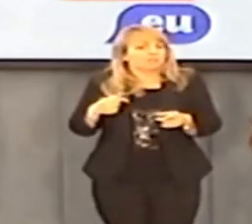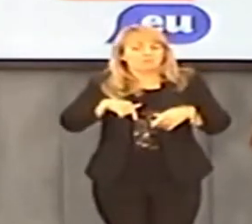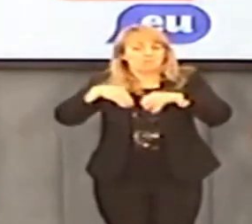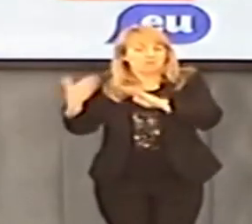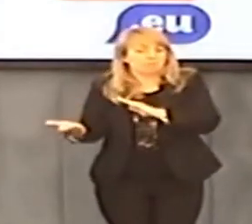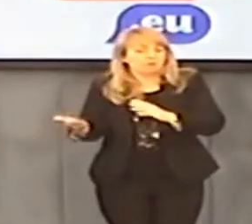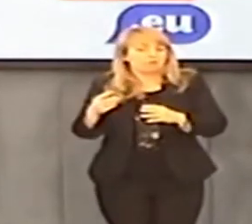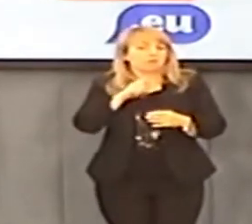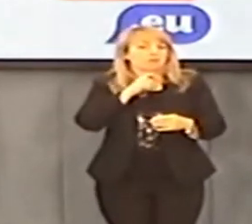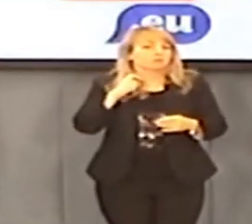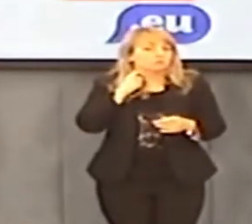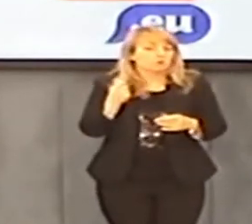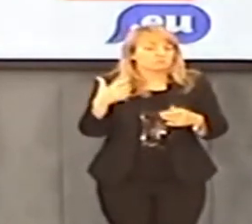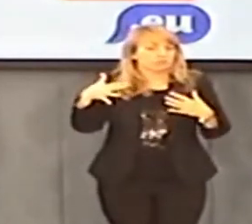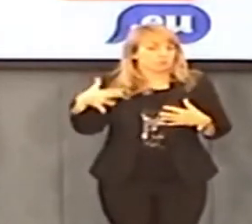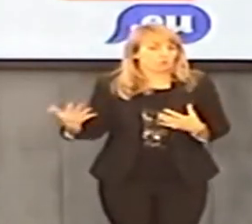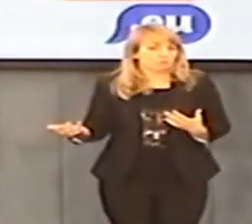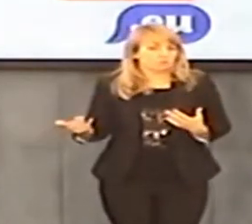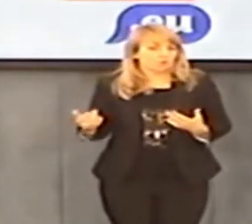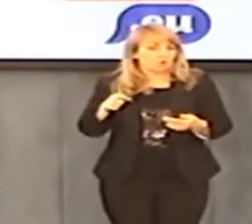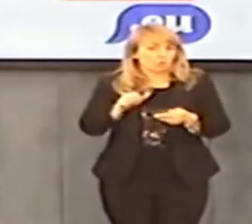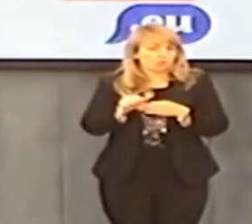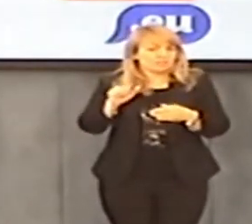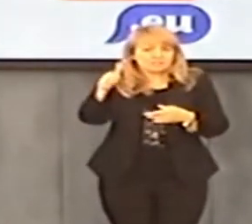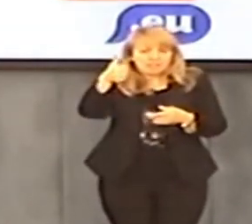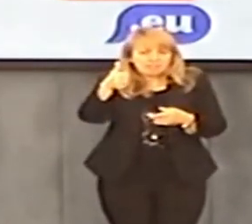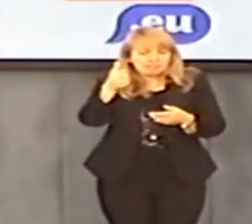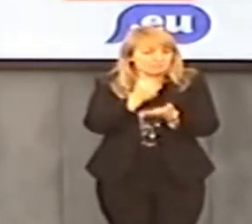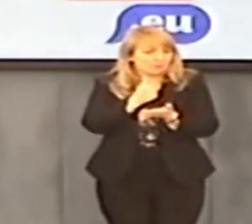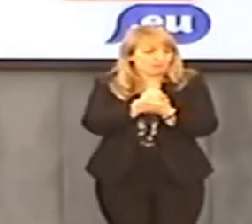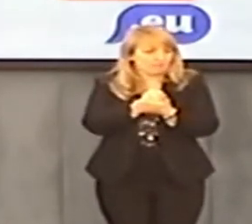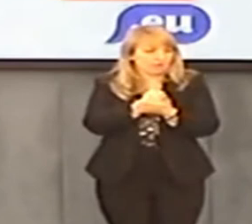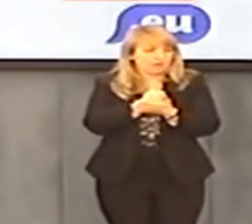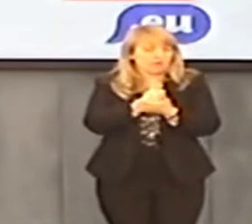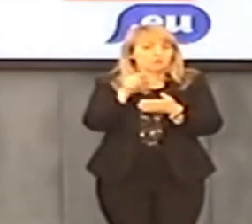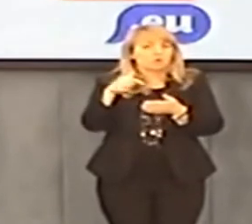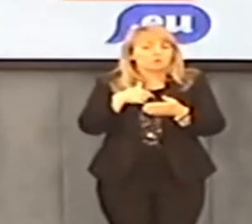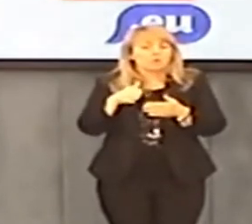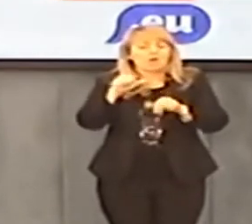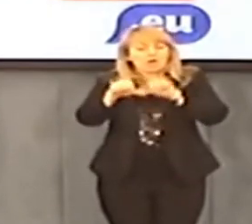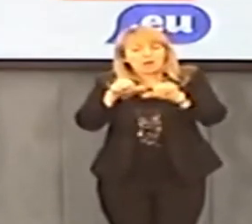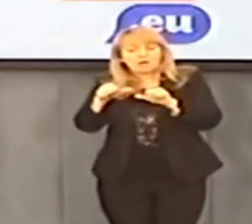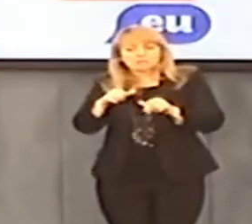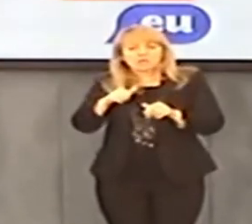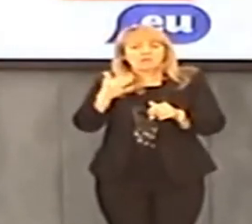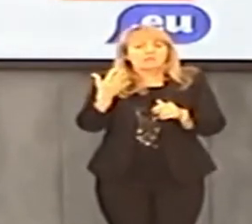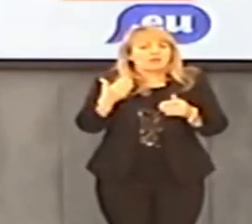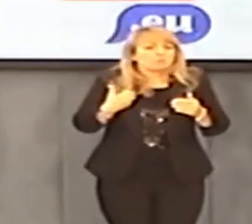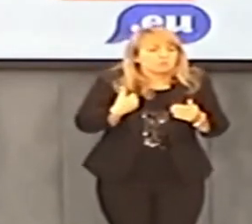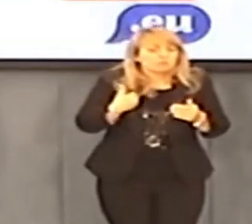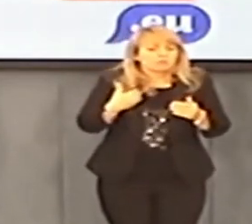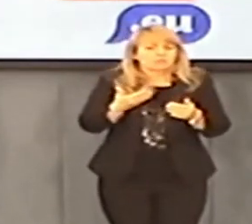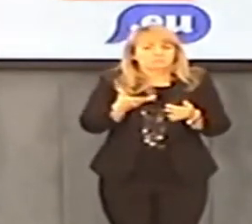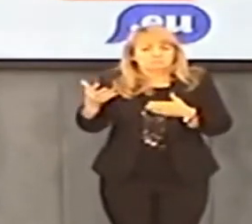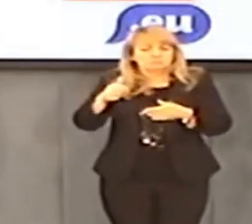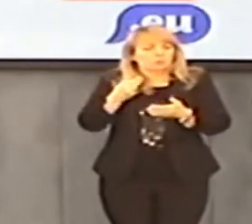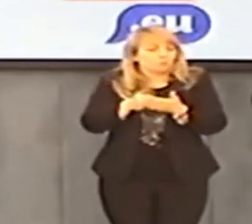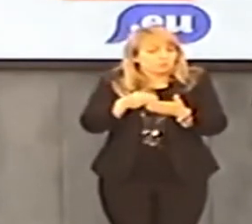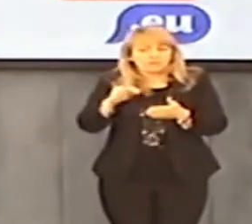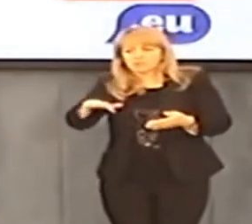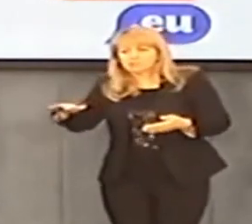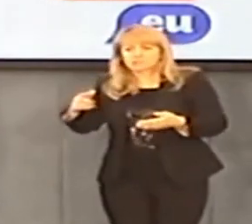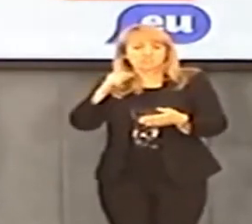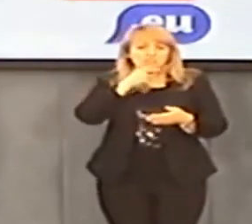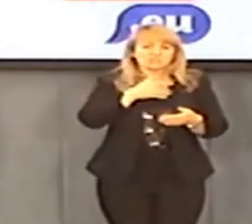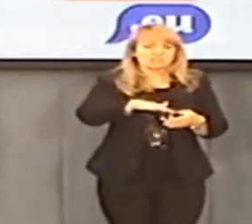wniosek polskiej prokuratury w sprawie człowieka, który nie jest podejrzany o jednorazowy incydent, tylko o trwające latami orgie,